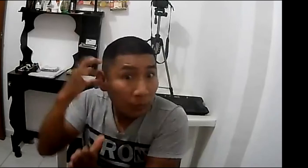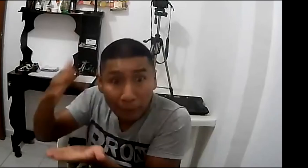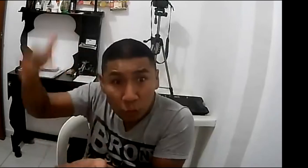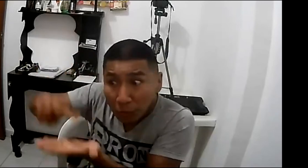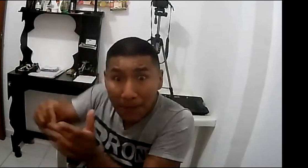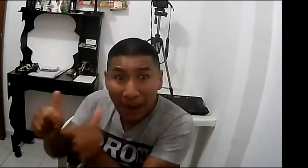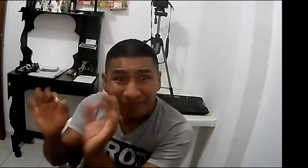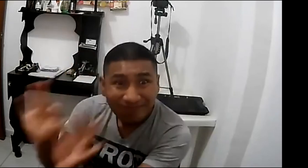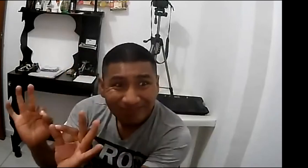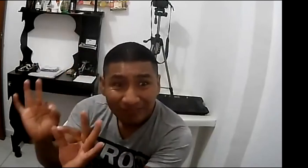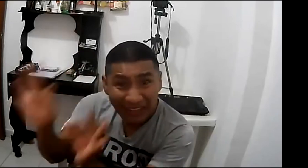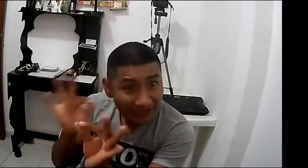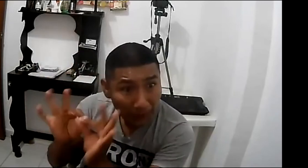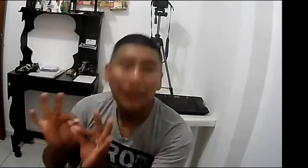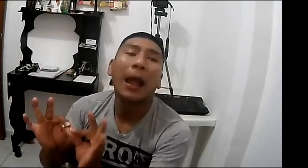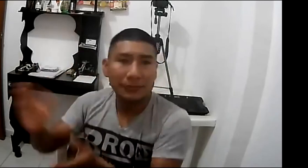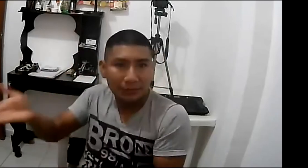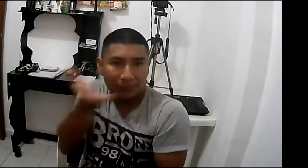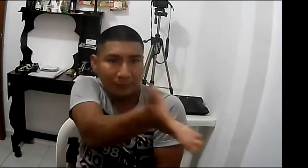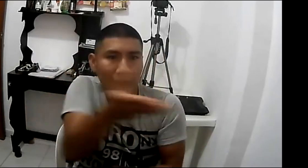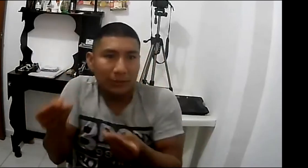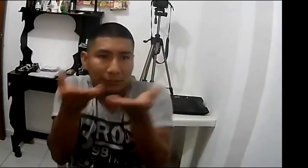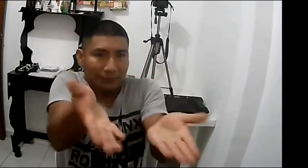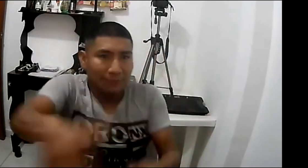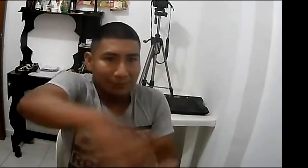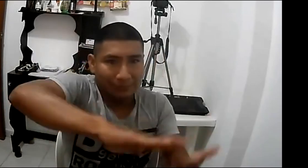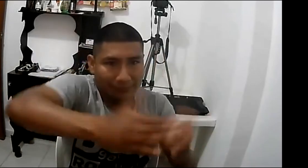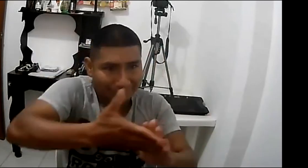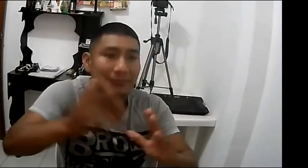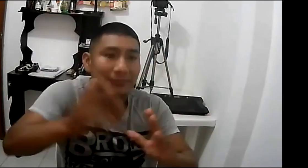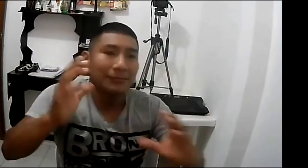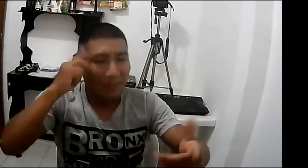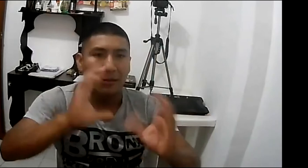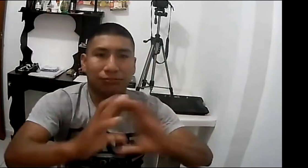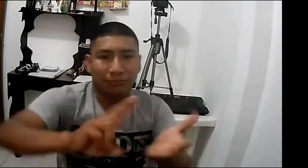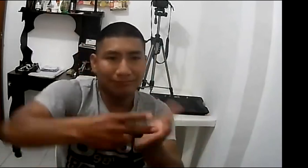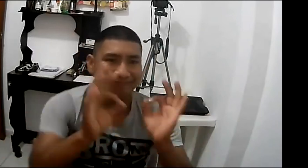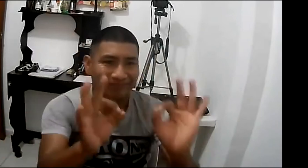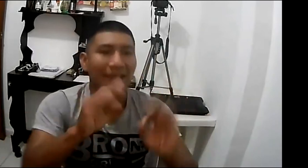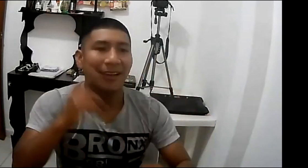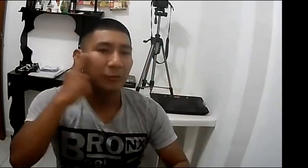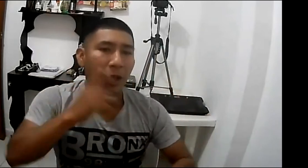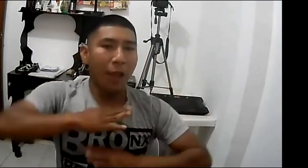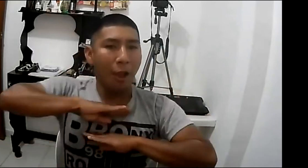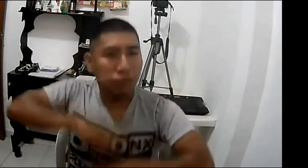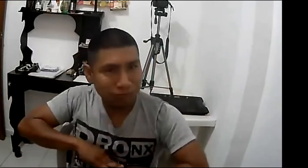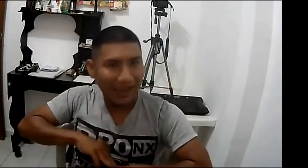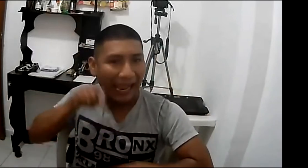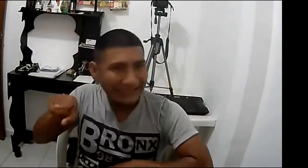lengua de señas en la universidad puede ser que muchas personas profesionales que se están formando realmente puedan comunicarse con la comunidad